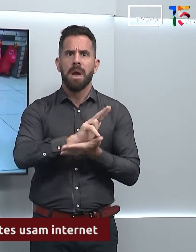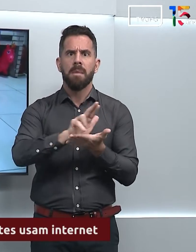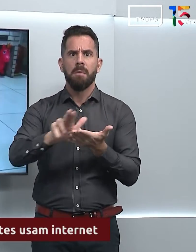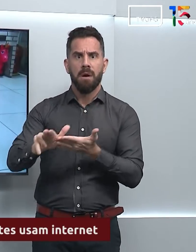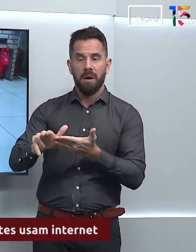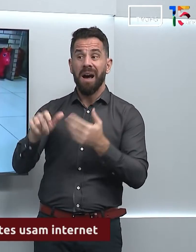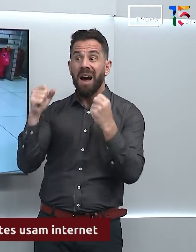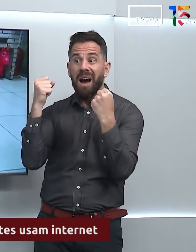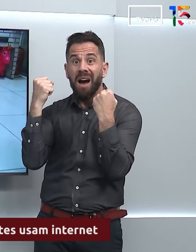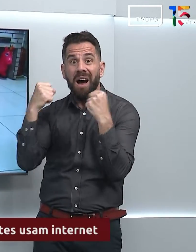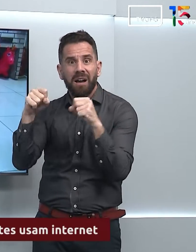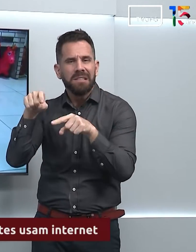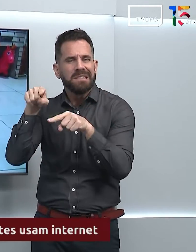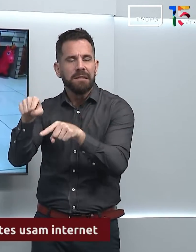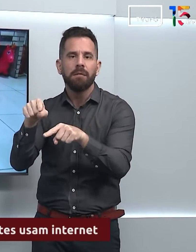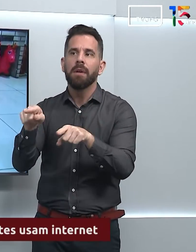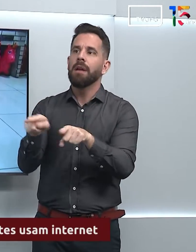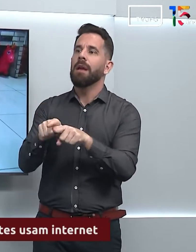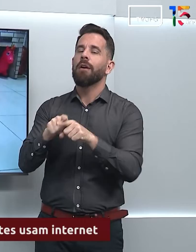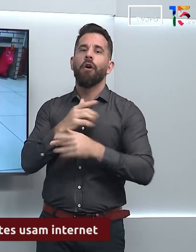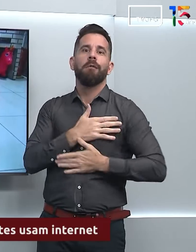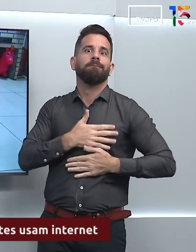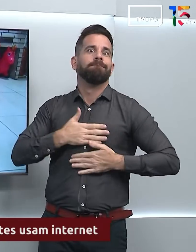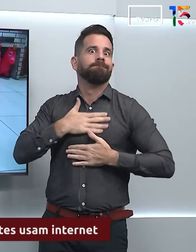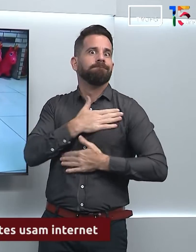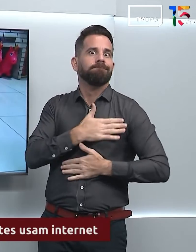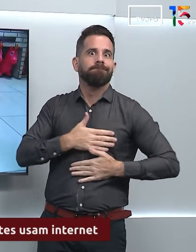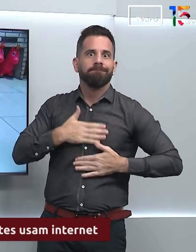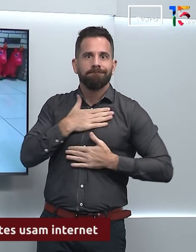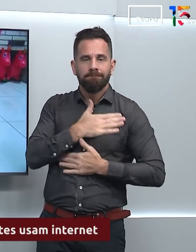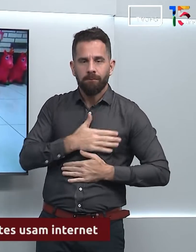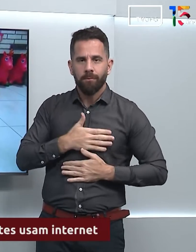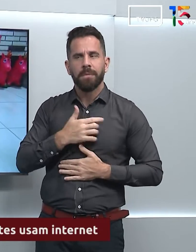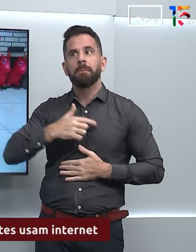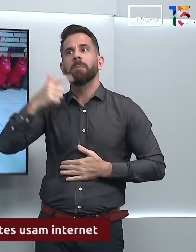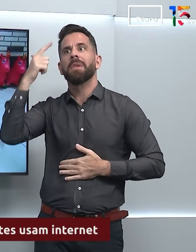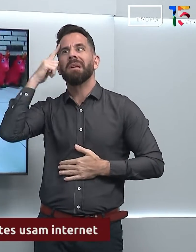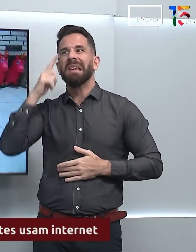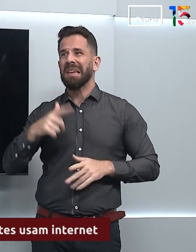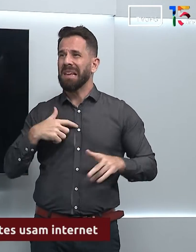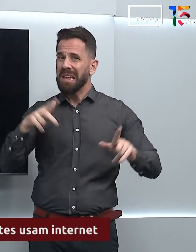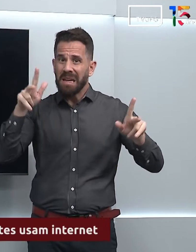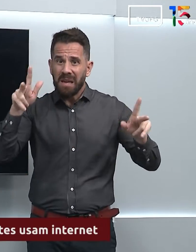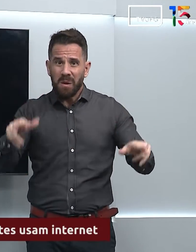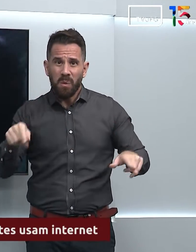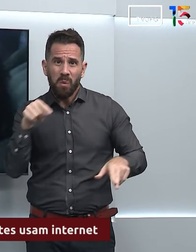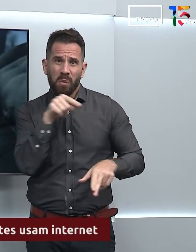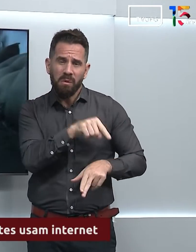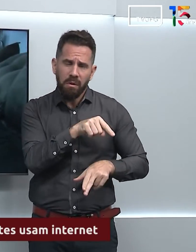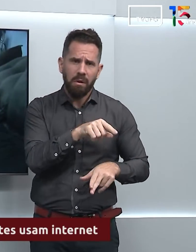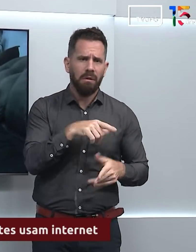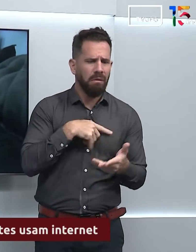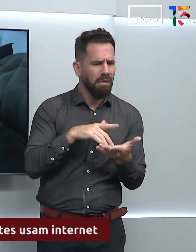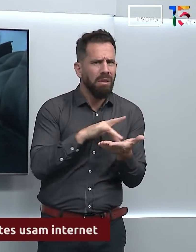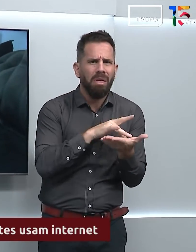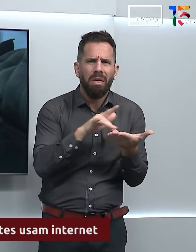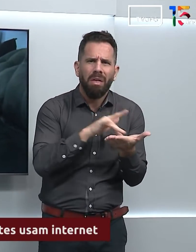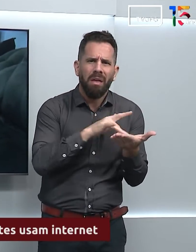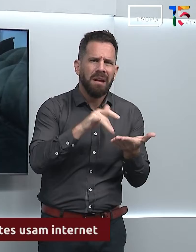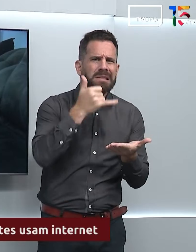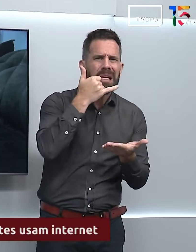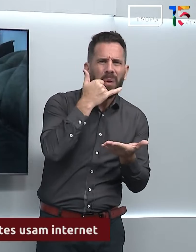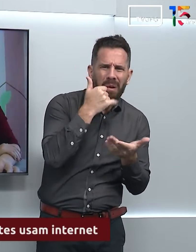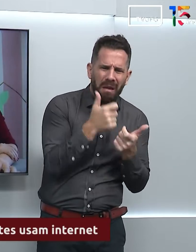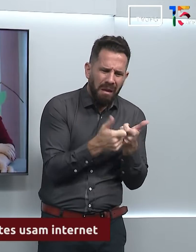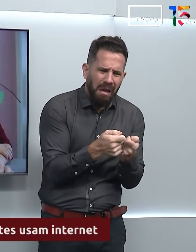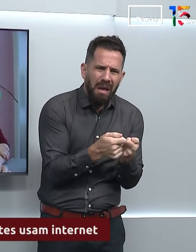física, para elas, é diversão. E não é a mesma coisa fazer essa atividade em um joguinho de celular, por